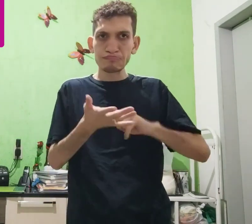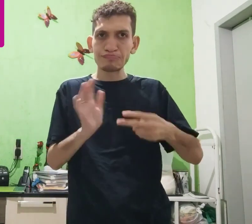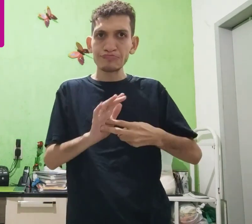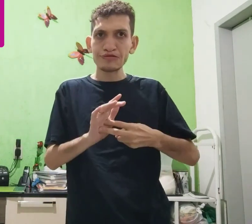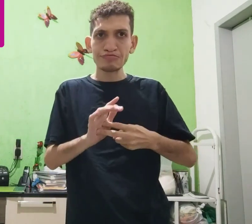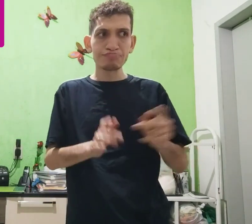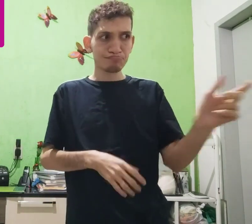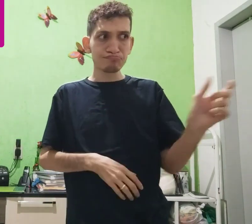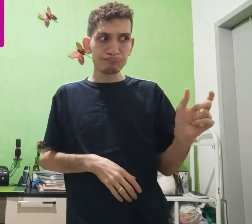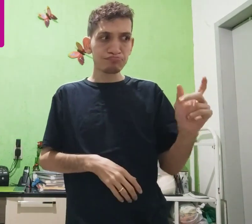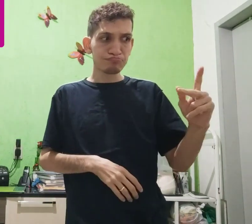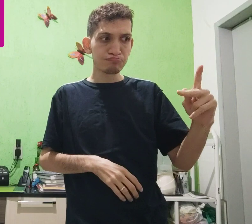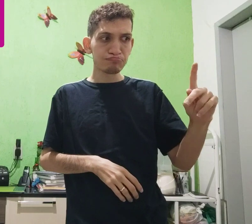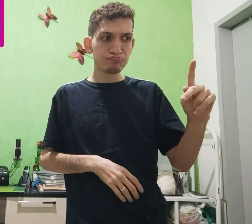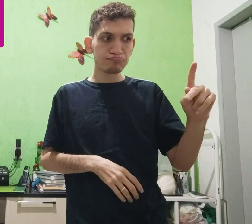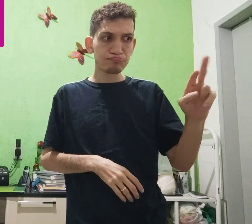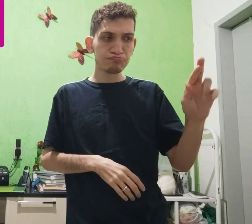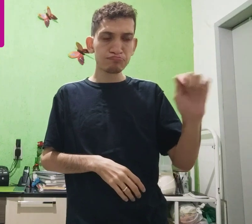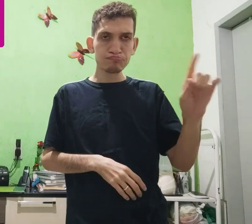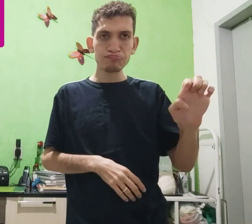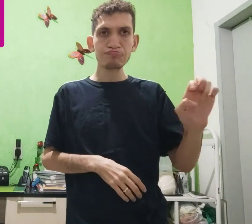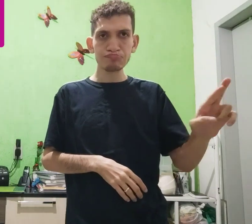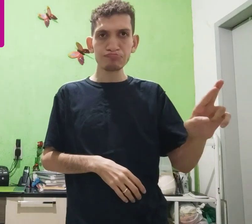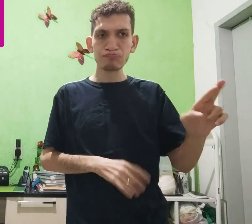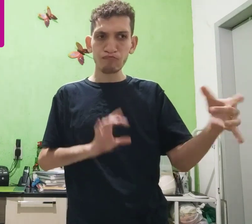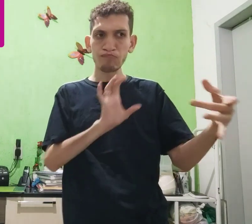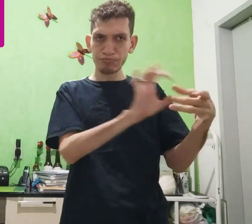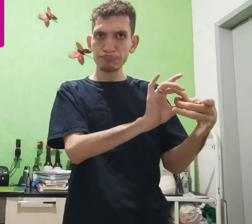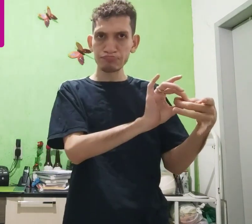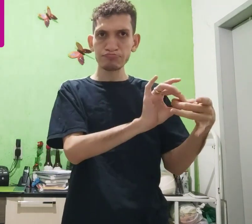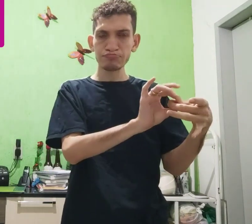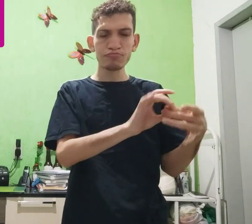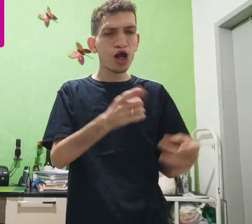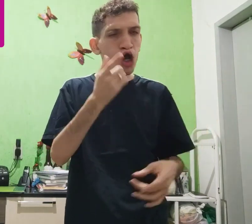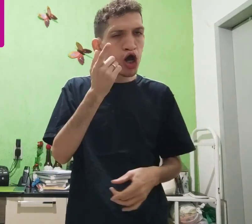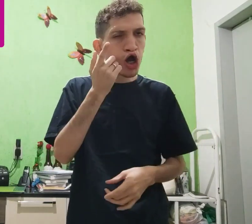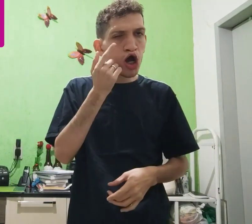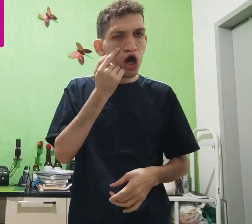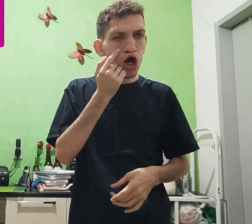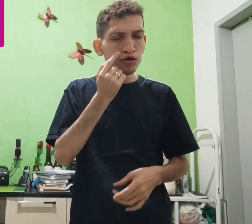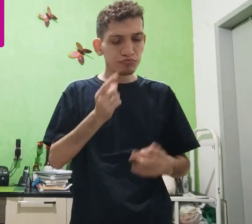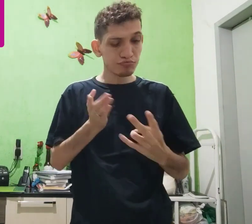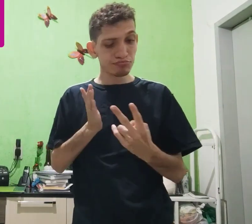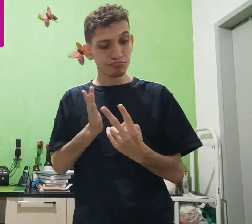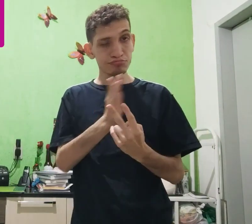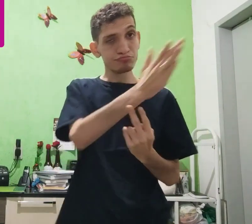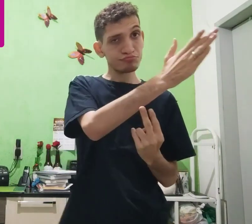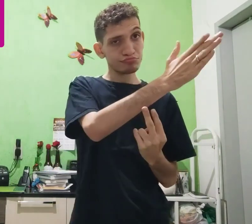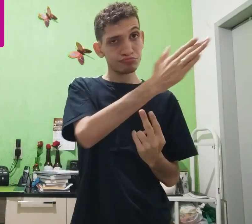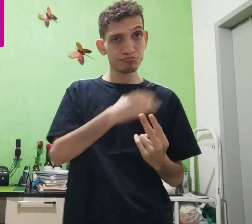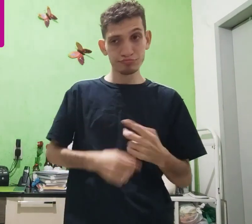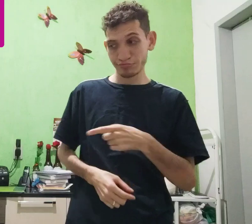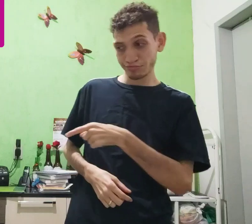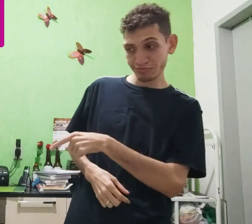Ok, isso significa a palavra prazer, ou isso. Mas, olha, segunda possibilidade.